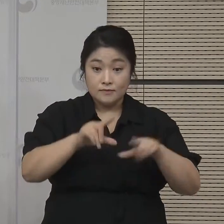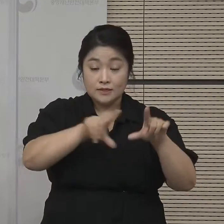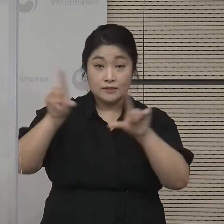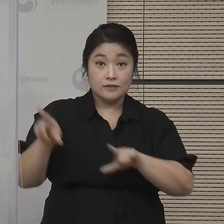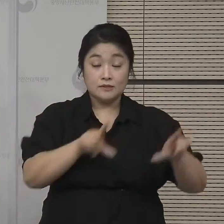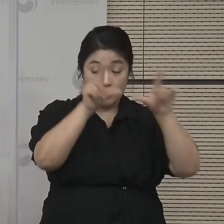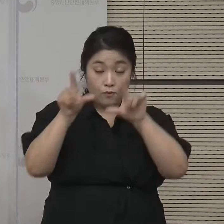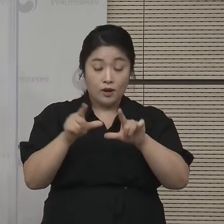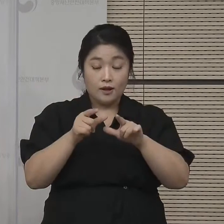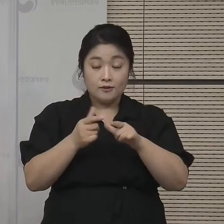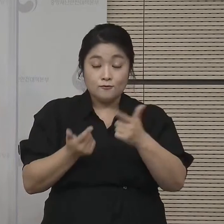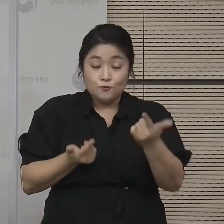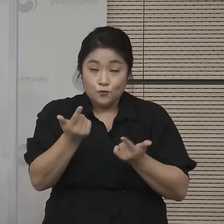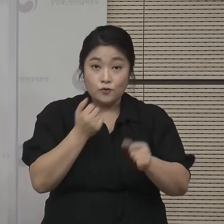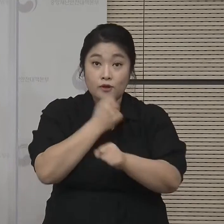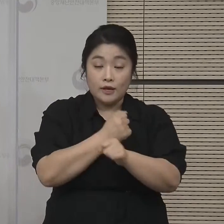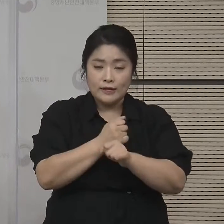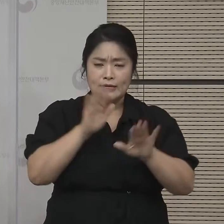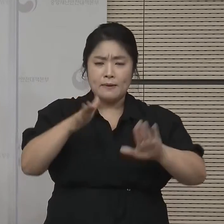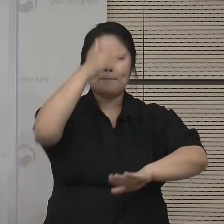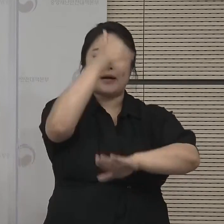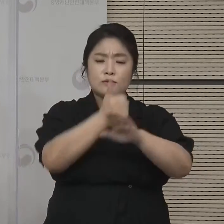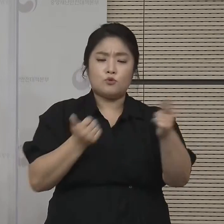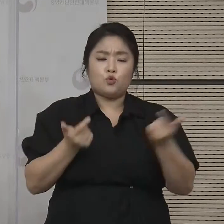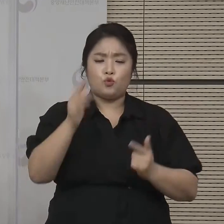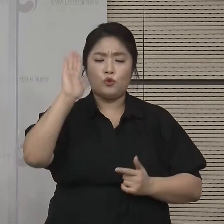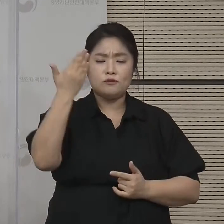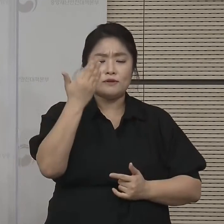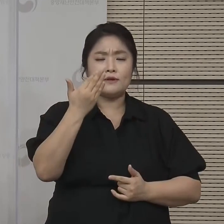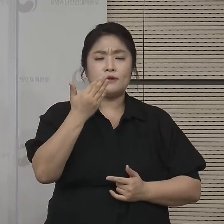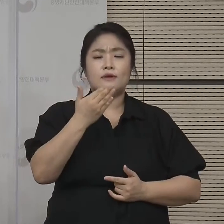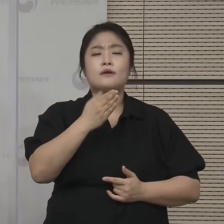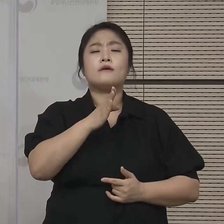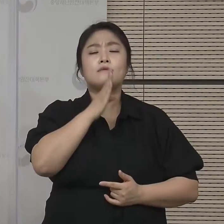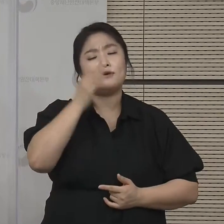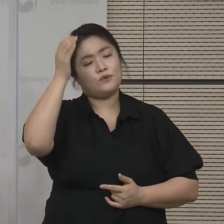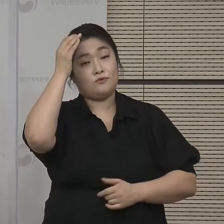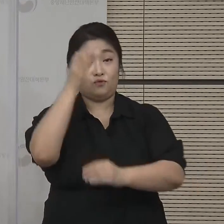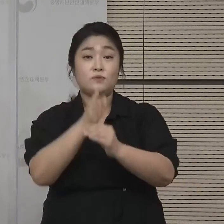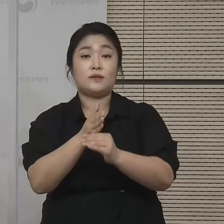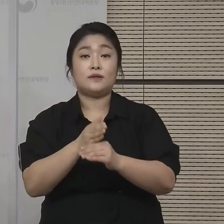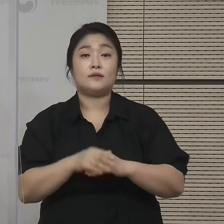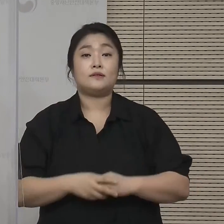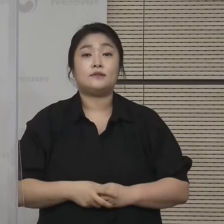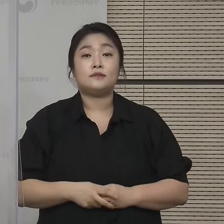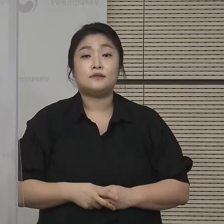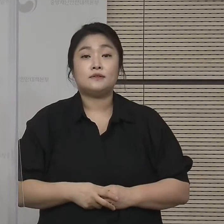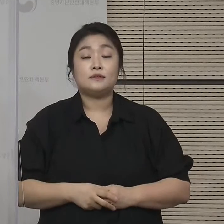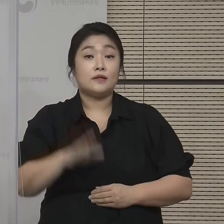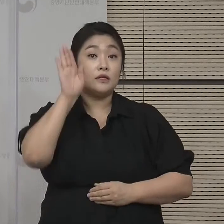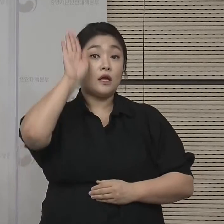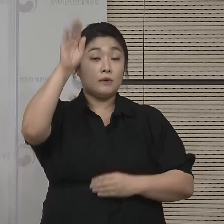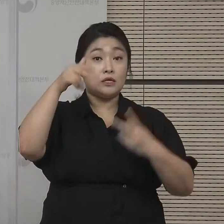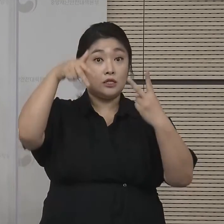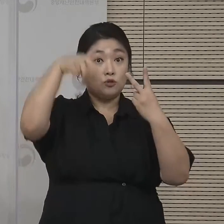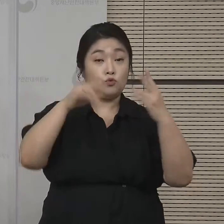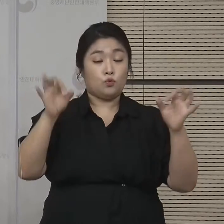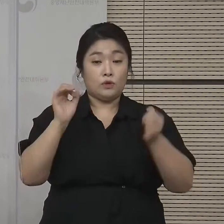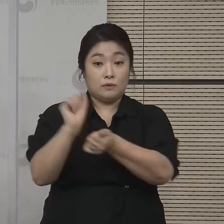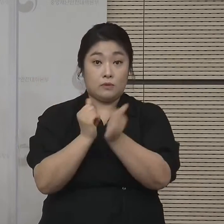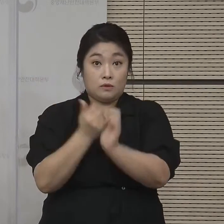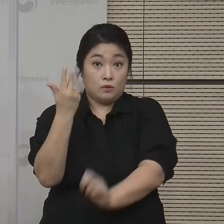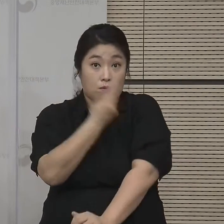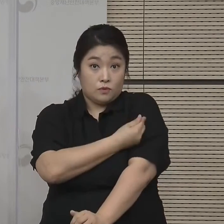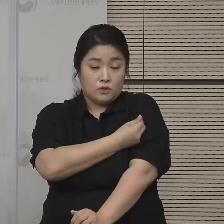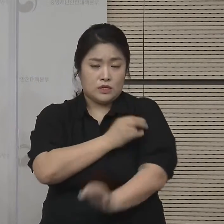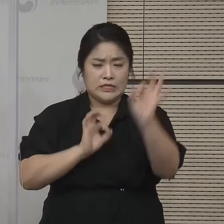이번 조정이 마지막 조정이 될 수 있도록을 강력하게 희망하고 있습니다. 향후 2주간의 예방접종이